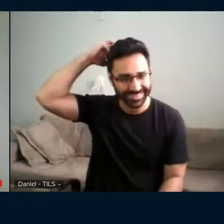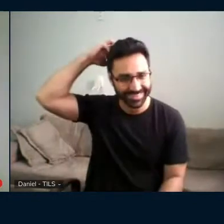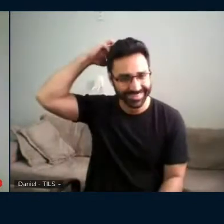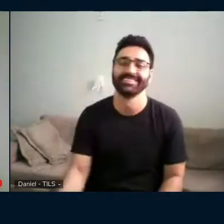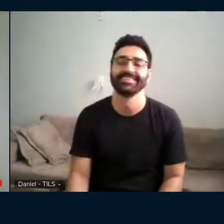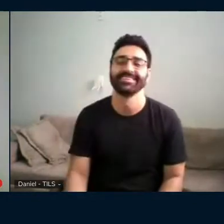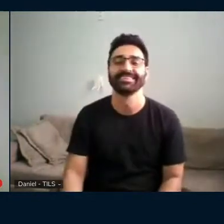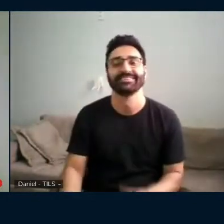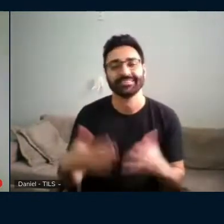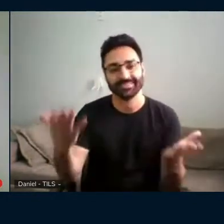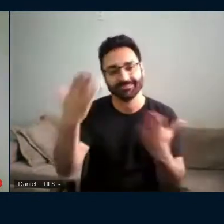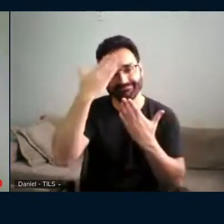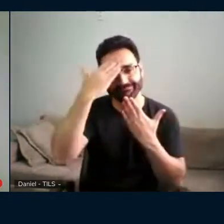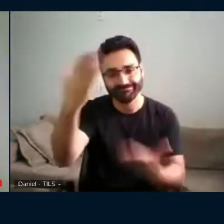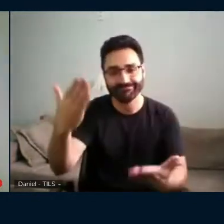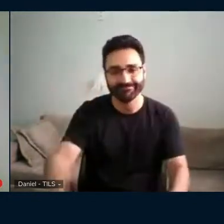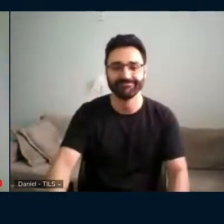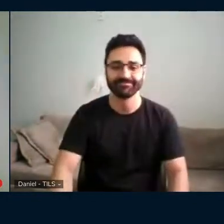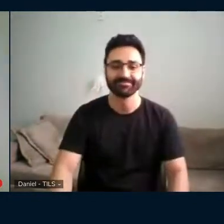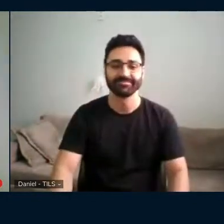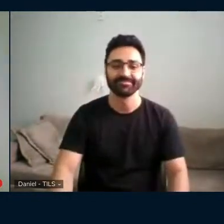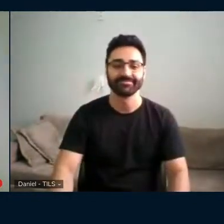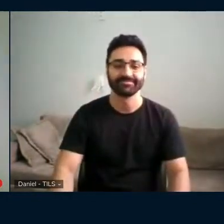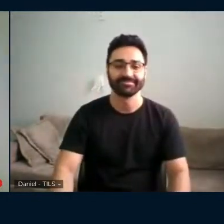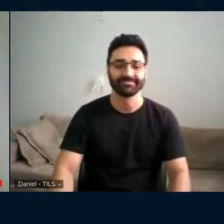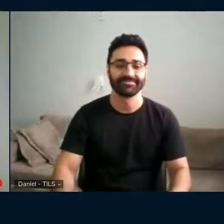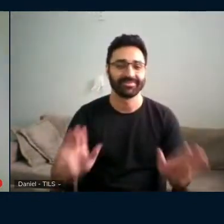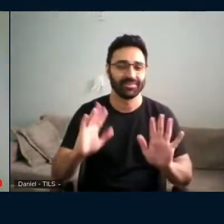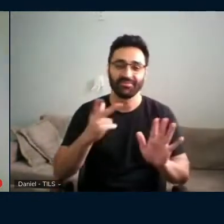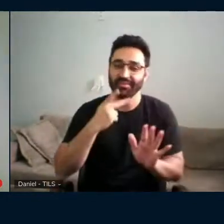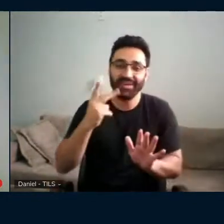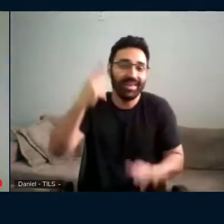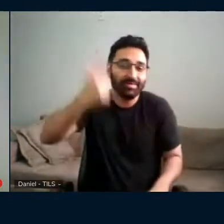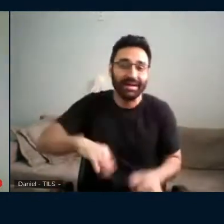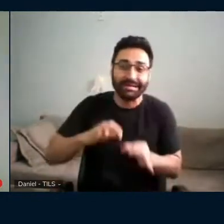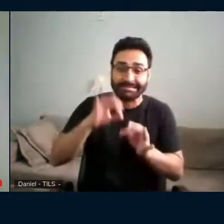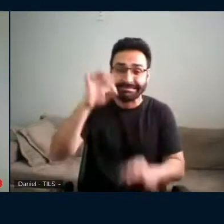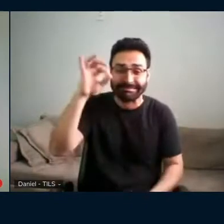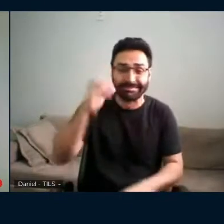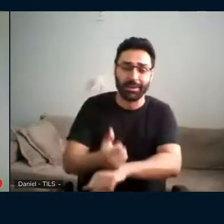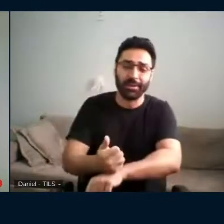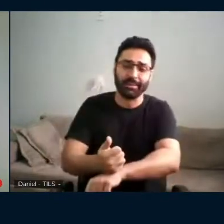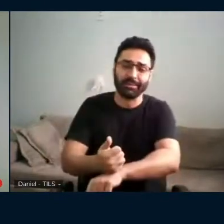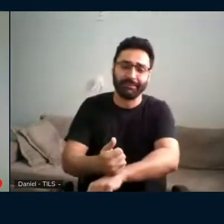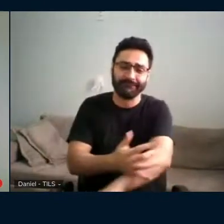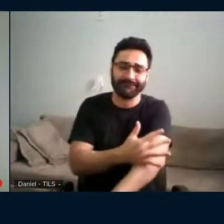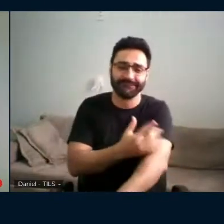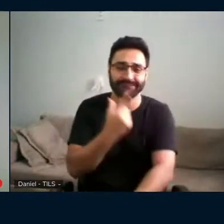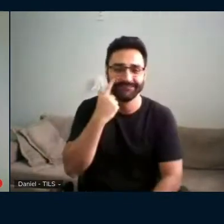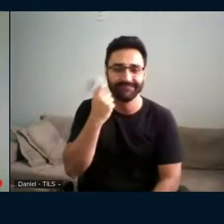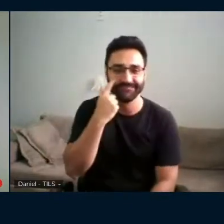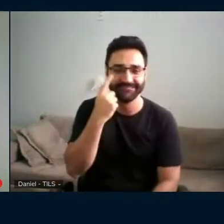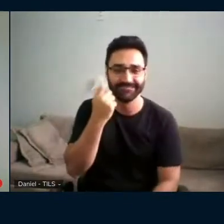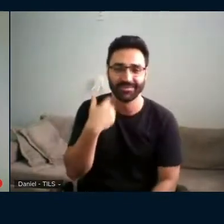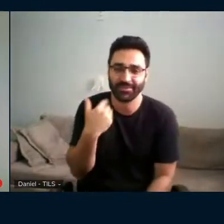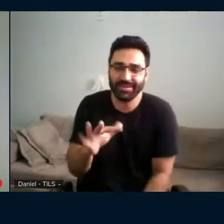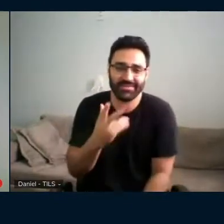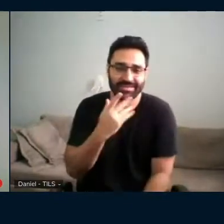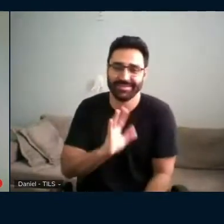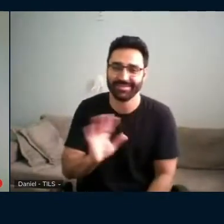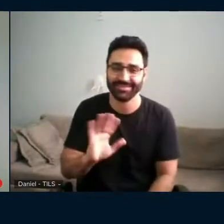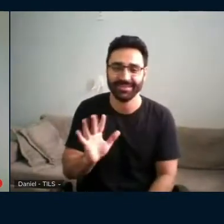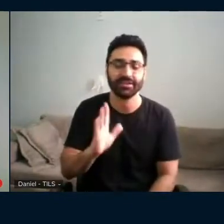Muito obrigada. Não vou falar mais, porque senão eu choro, eu não quero chorar mais. Você sabe como foi